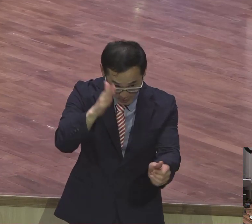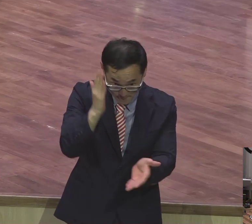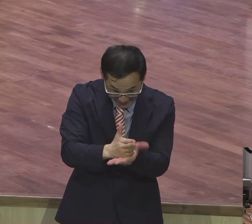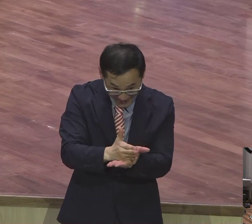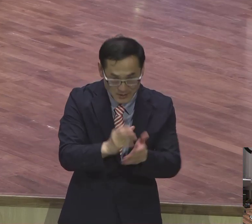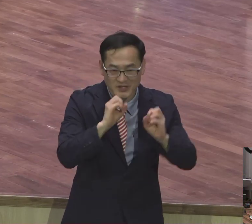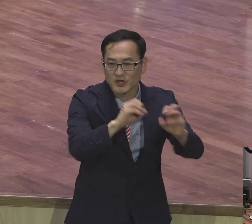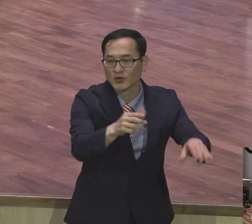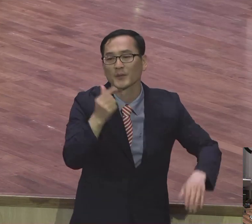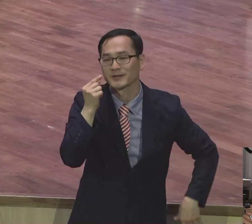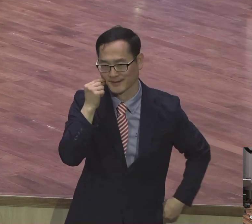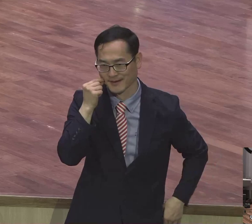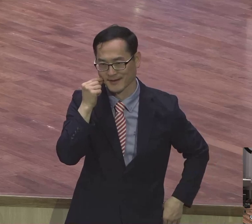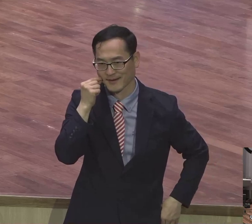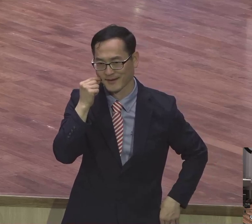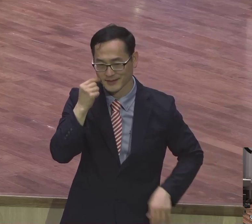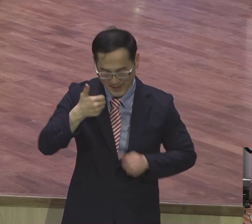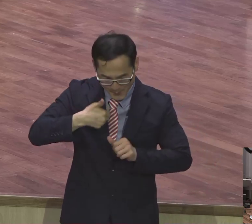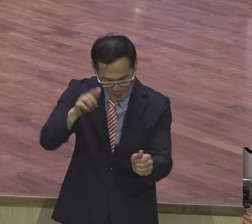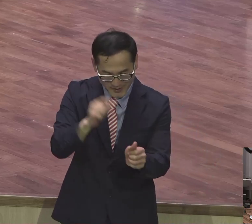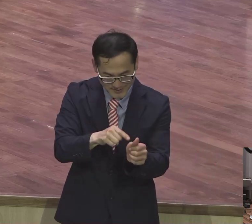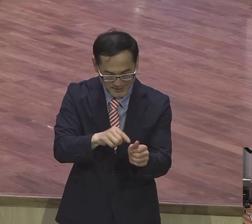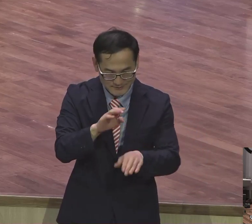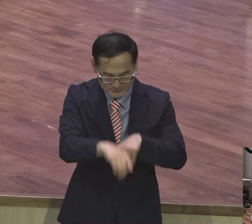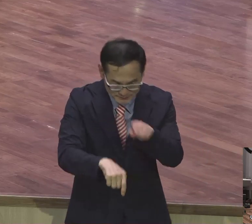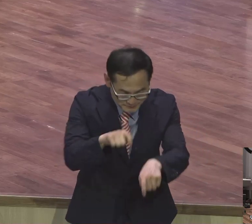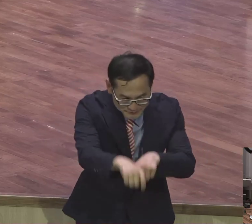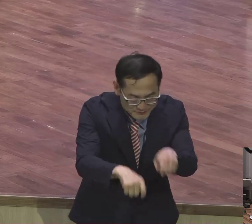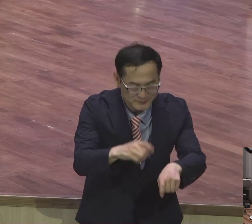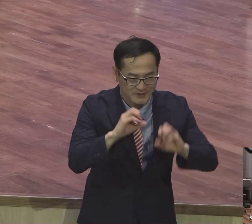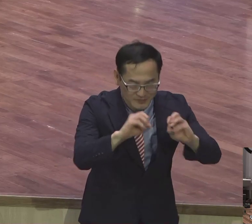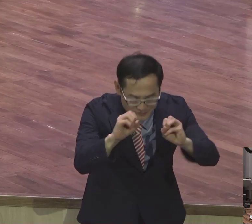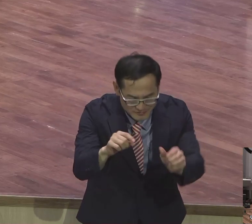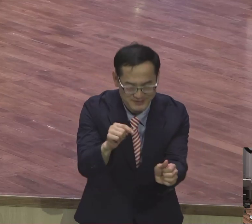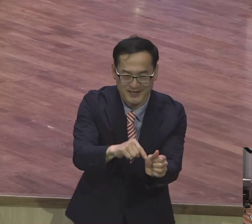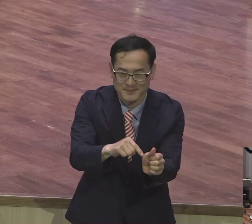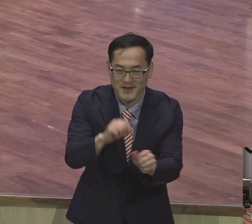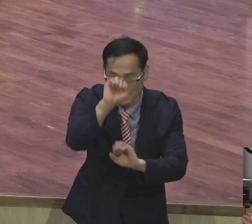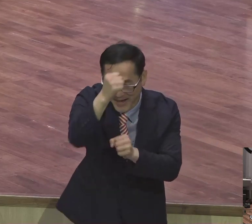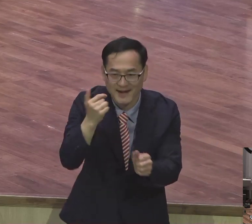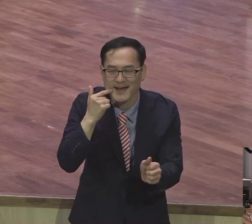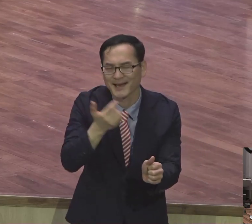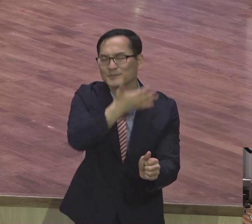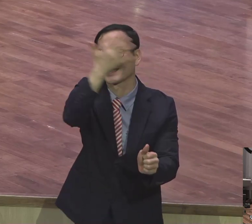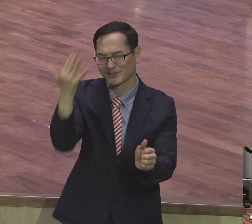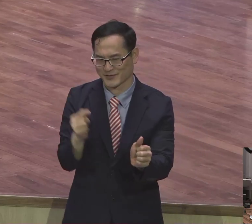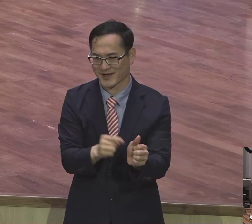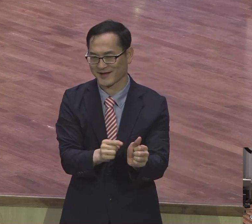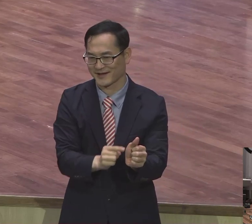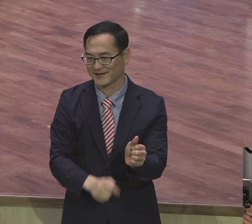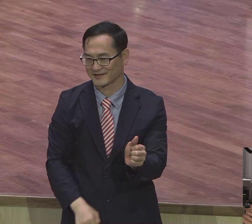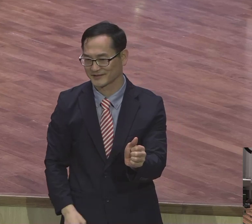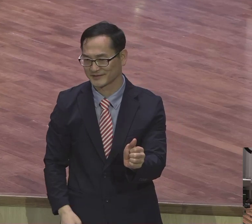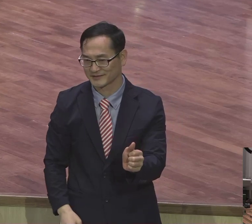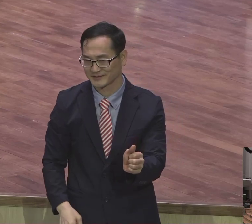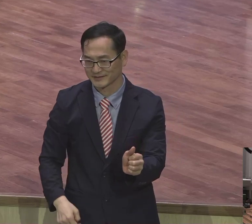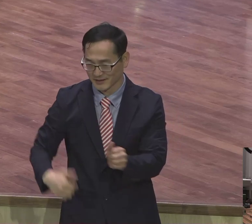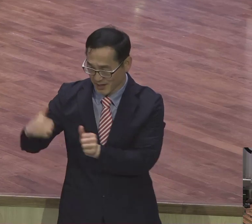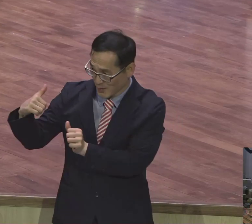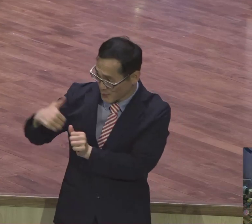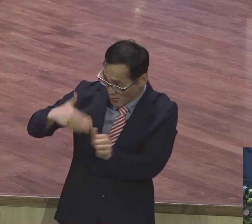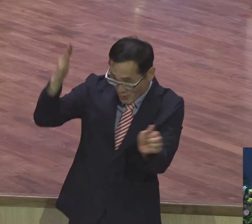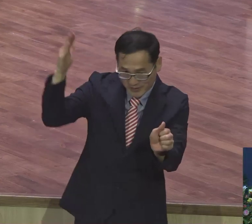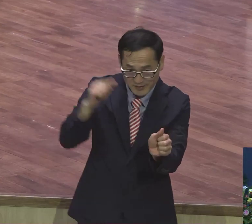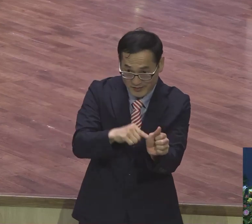기록된 바 아름답도다. 좋은 소식을 전한 자들의 발이여 함과 같으니라. 보내심을 받지